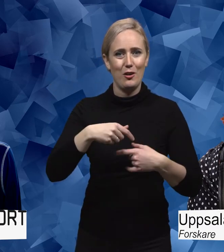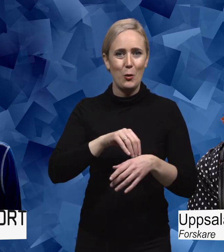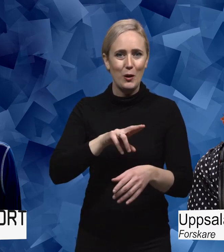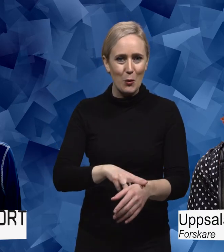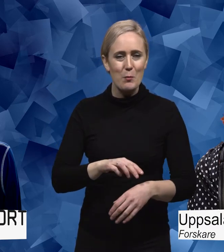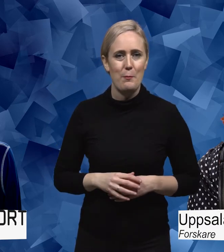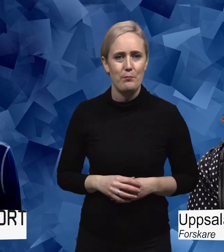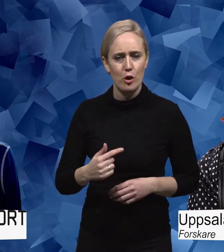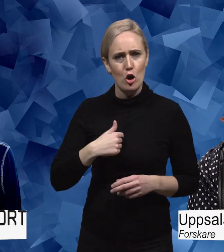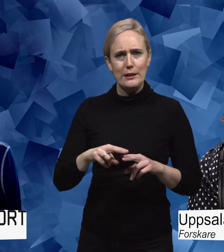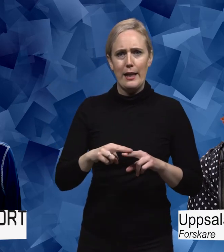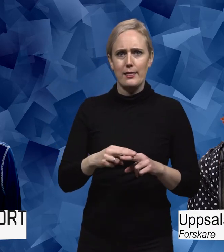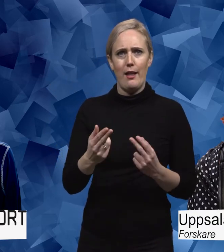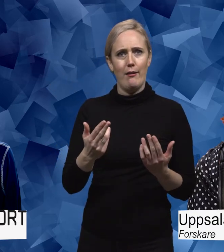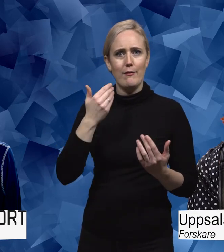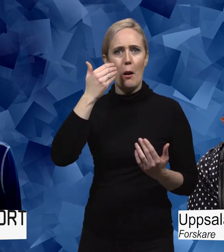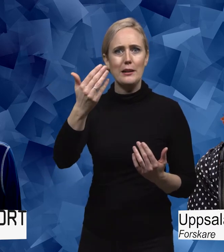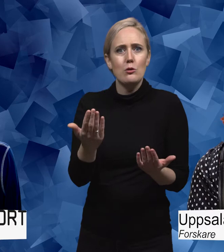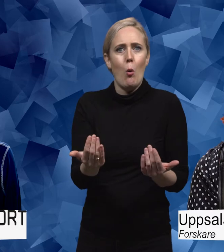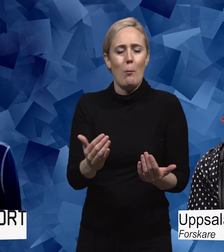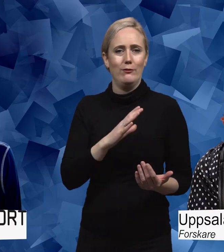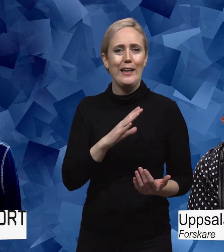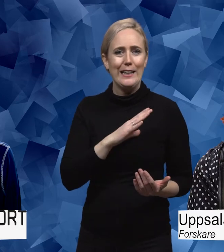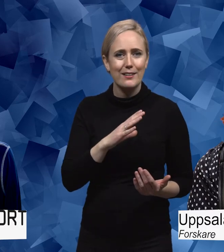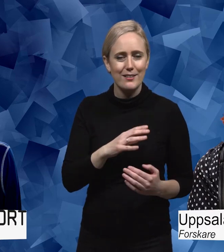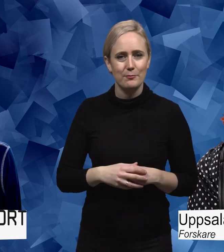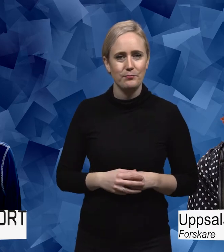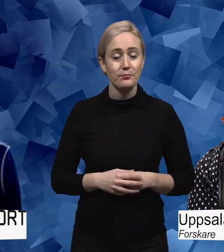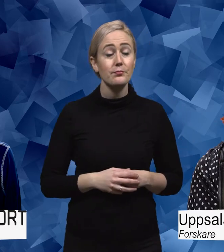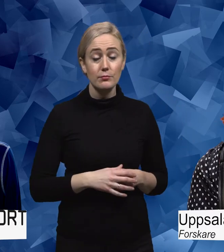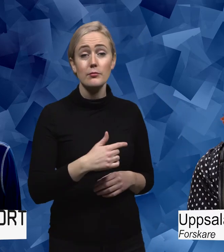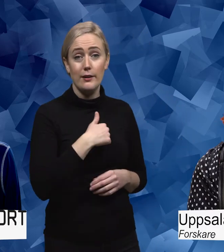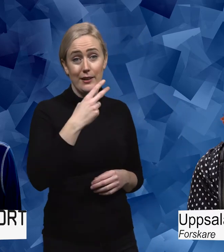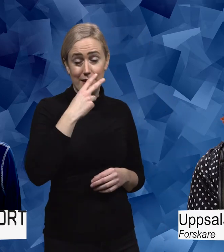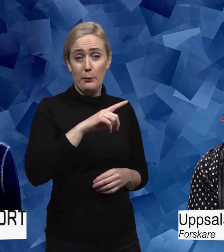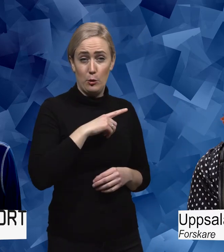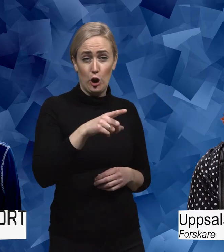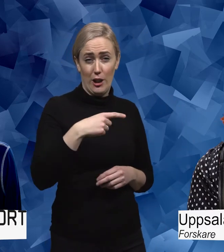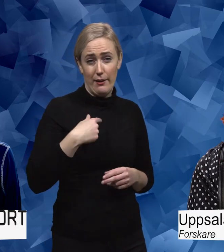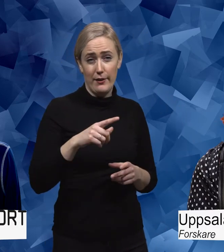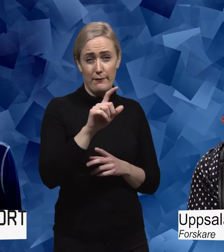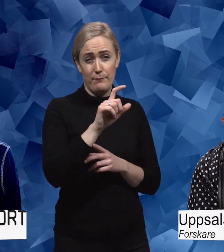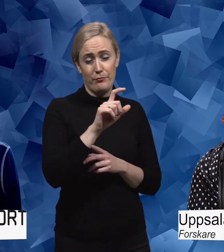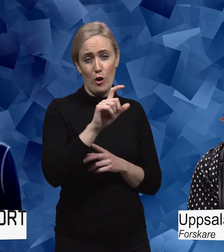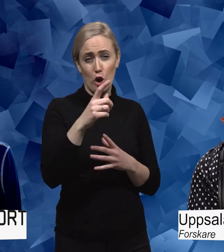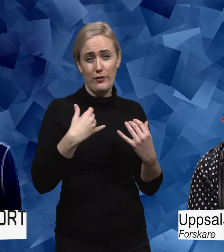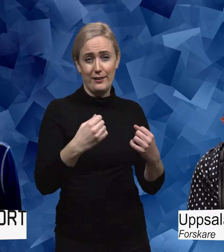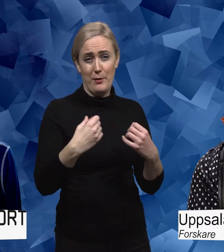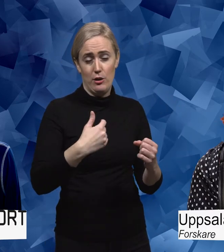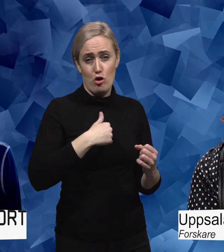Jag fick ett framtidshopp som jag inte hade haft tidigare. Vi ser det ju mycket i den förebildsverksamhet som jag håller på med. För många av de här barnen